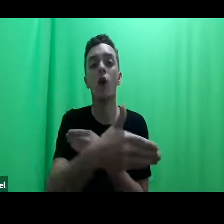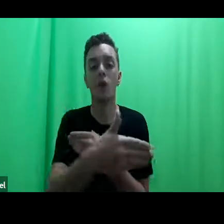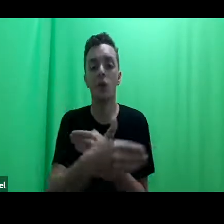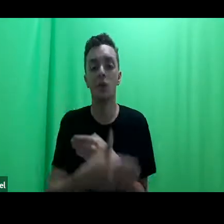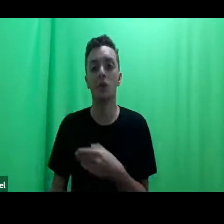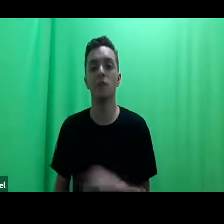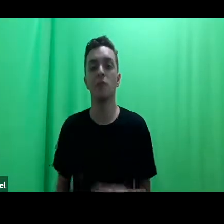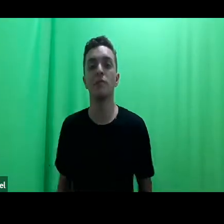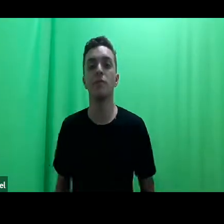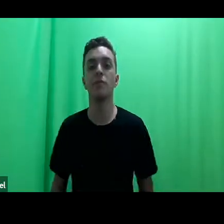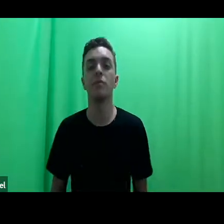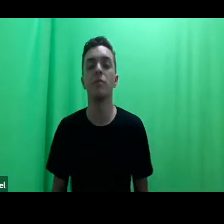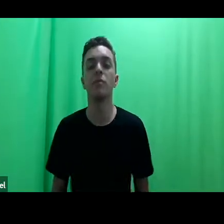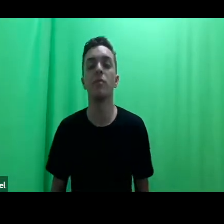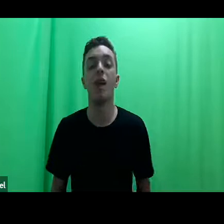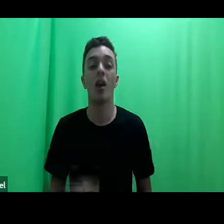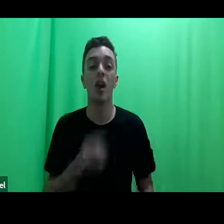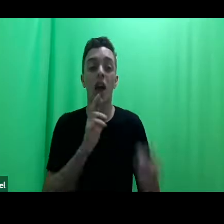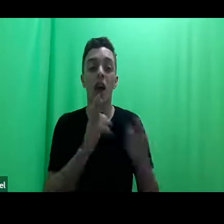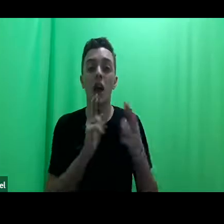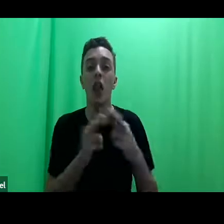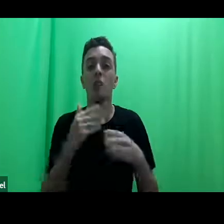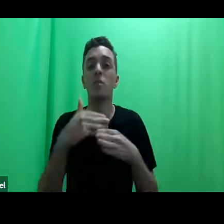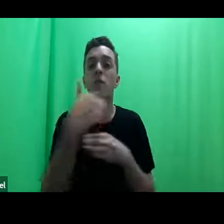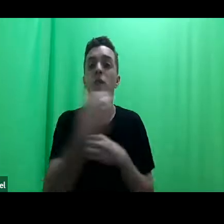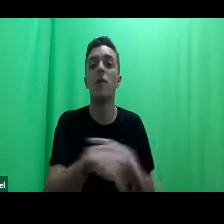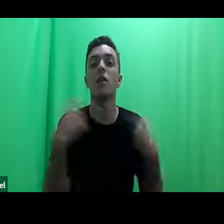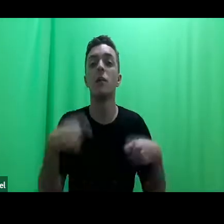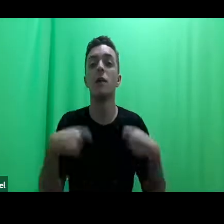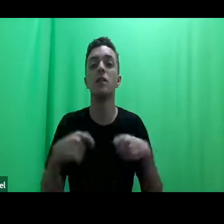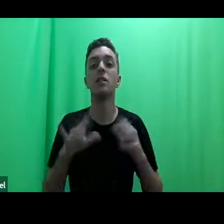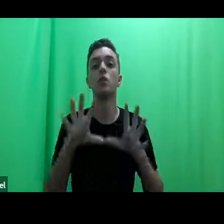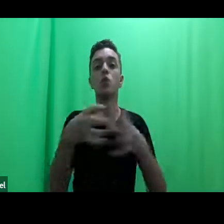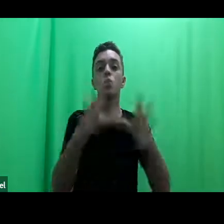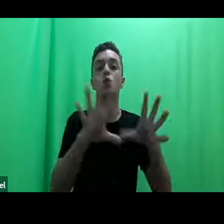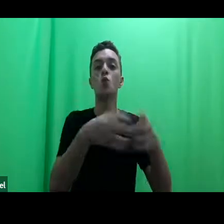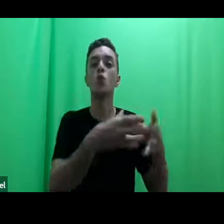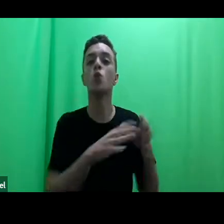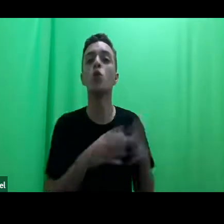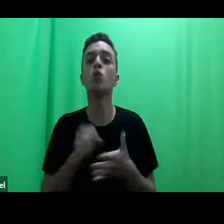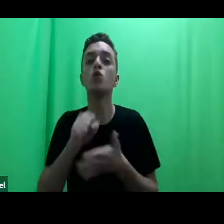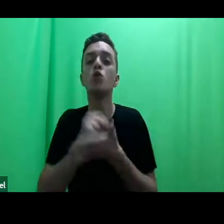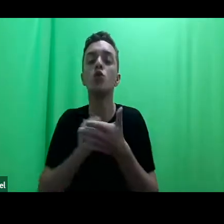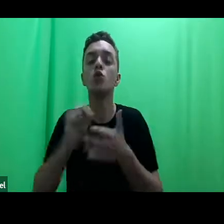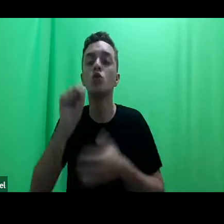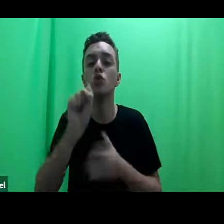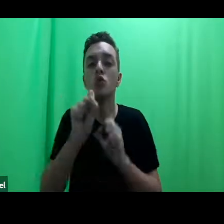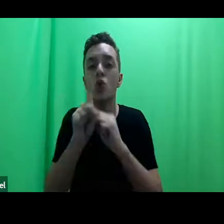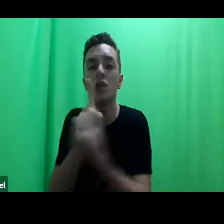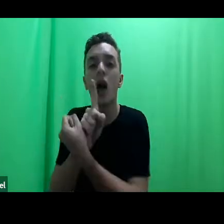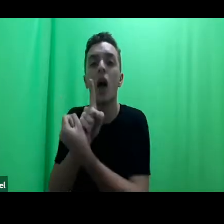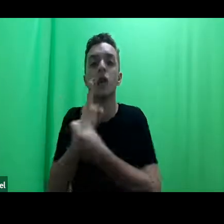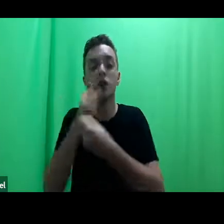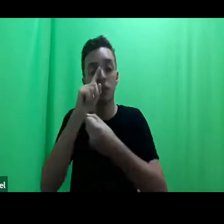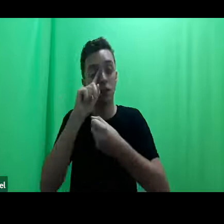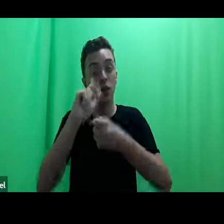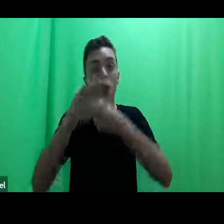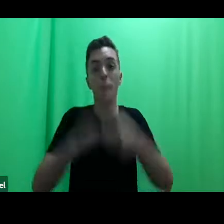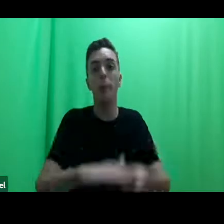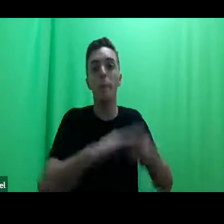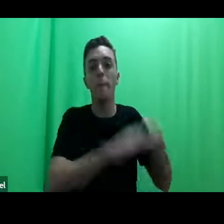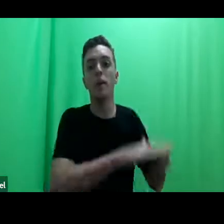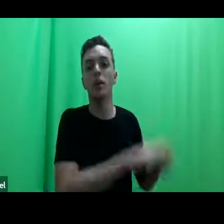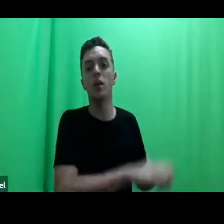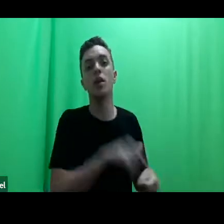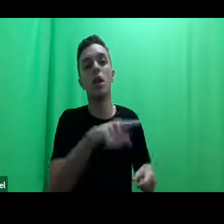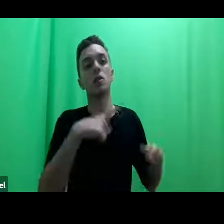Então, essa relação externa deve se voltar para grupos sociais oprimidos e suas demandas especialmente coletivas, mesmo